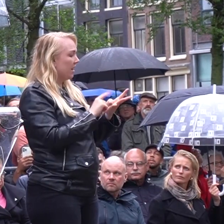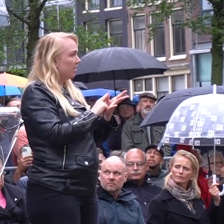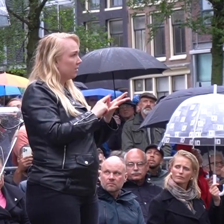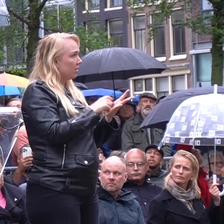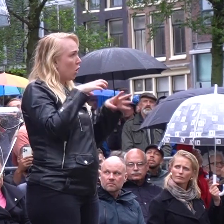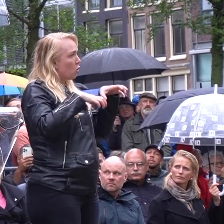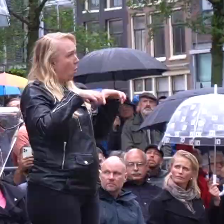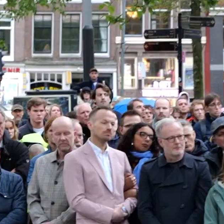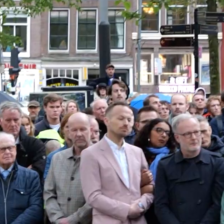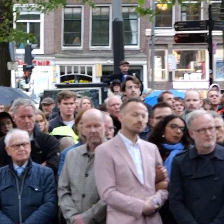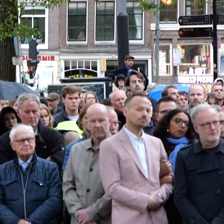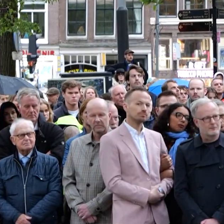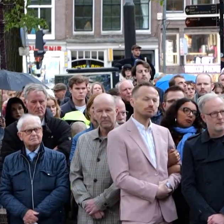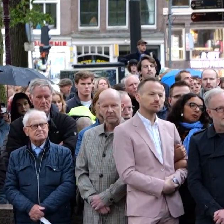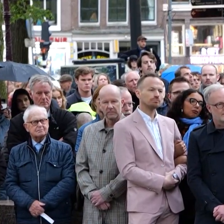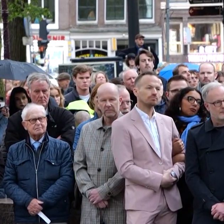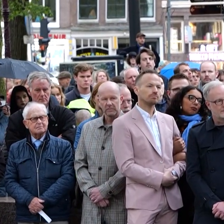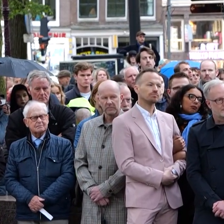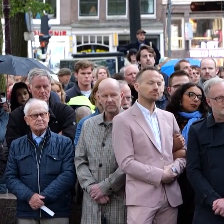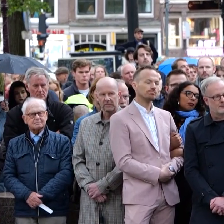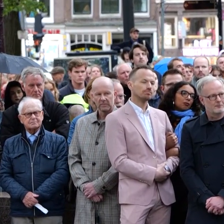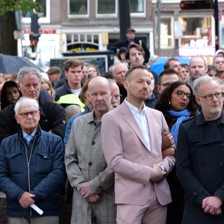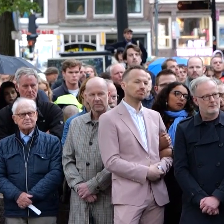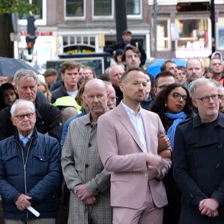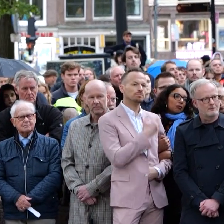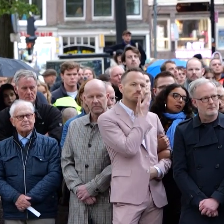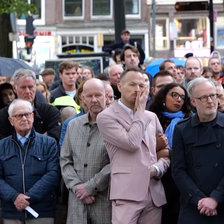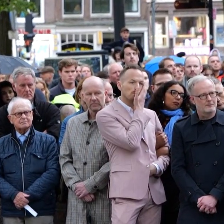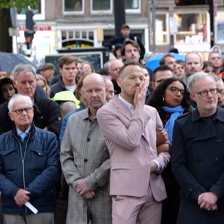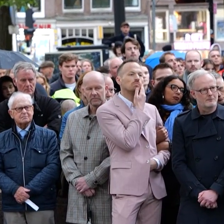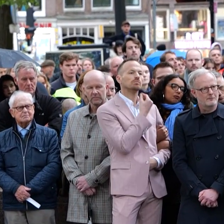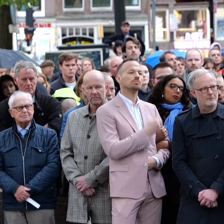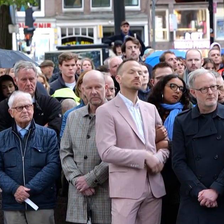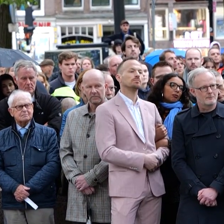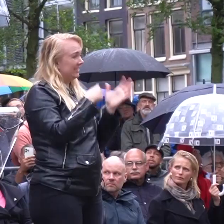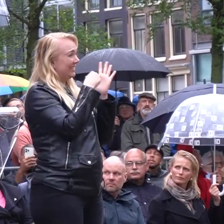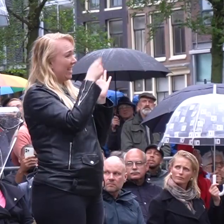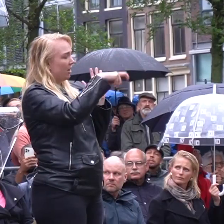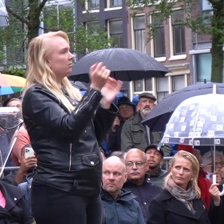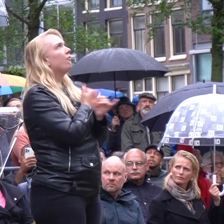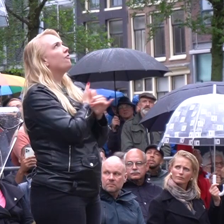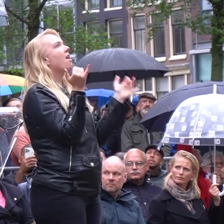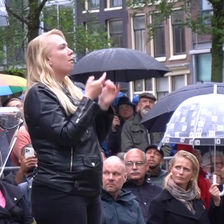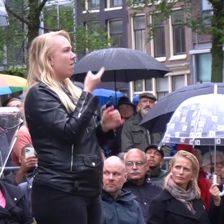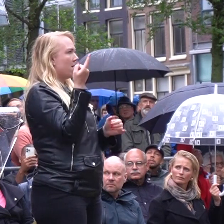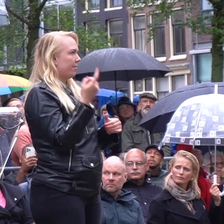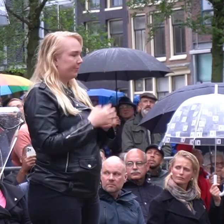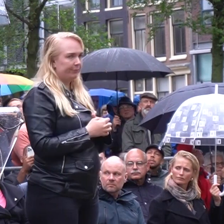de Congolezen, de Iraniërs, de Jemeniten, de Afghanen, de Syriërs en nog veel meer.